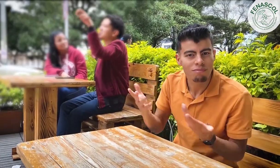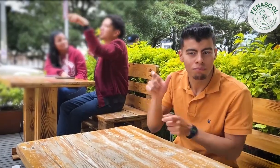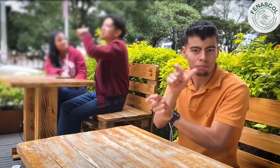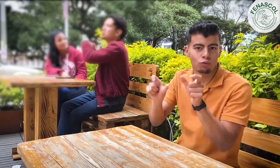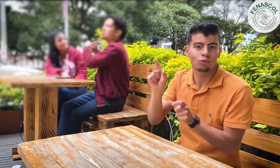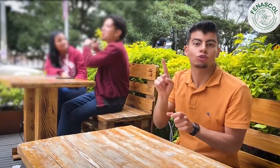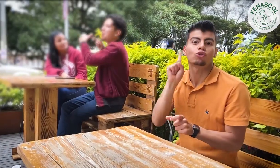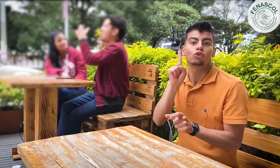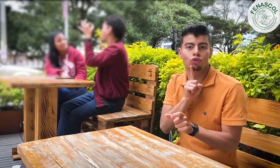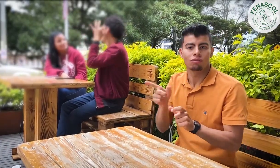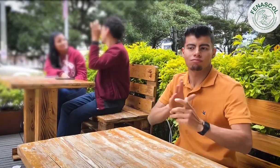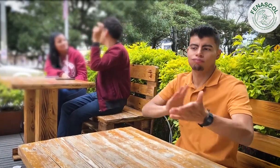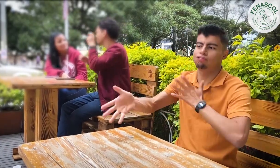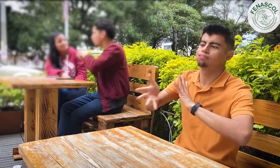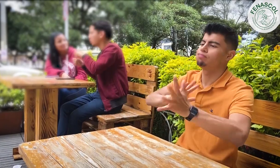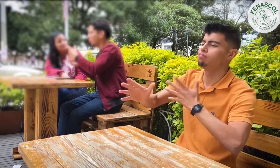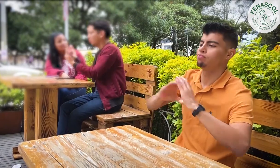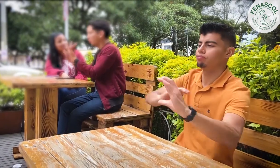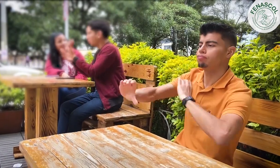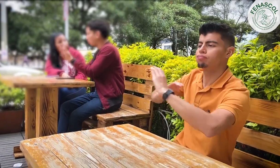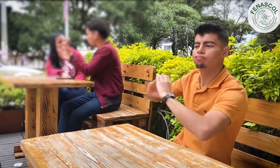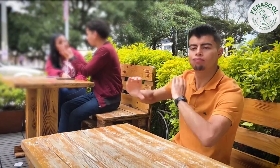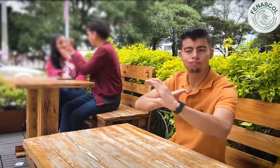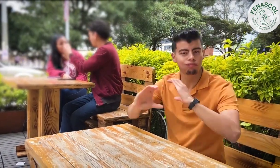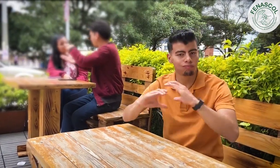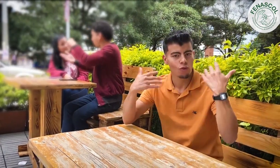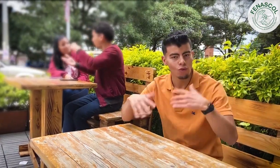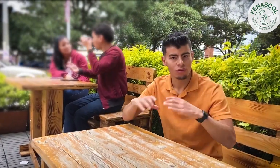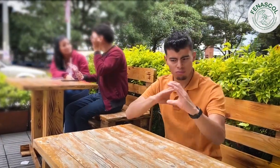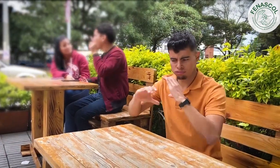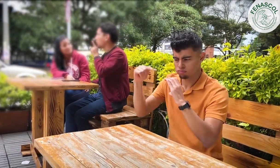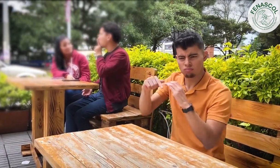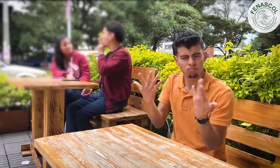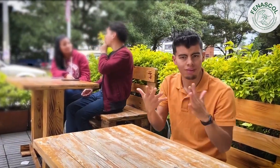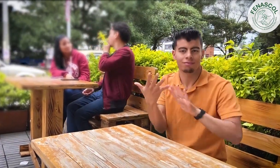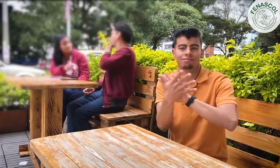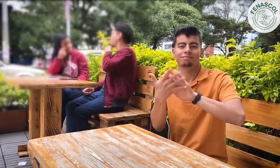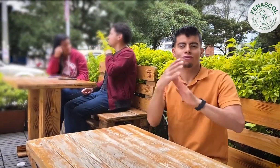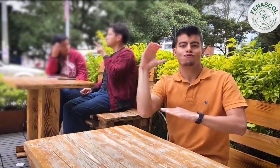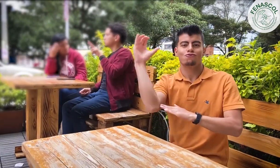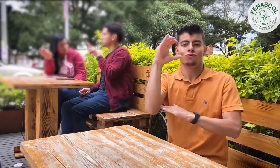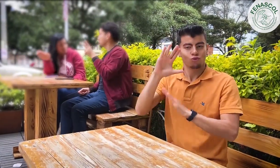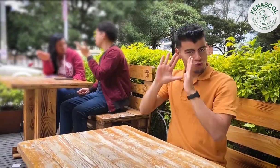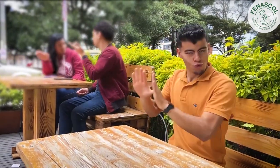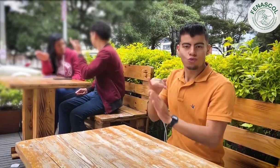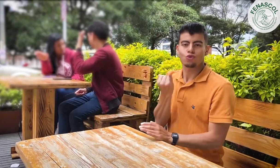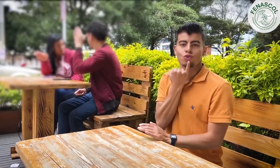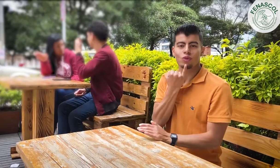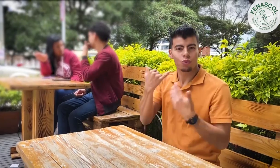¡Uy! Son personas sordas y se comunican en lengua de señas colombiana, lengua oficial de la comunidad